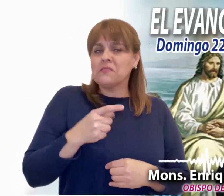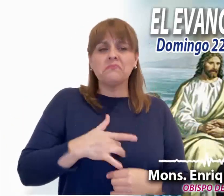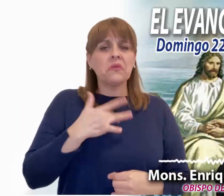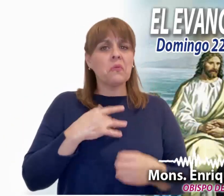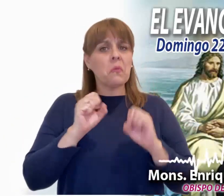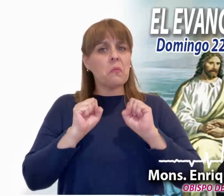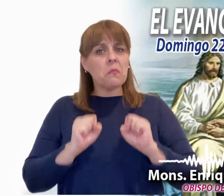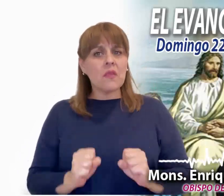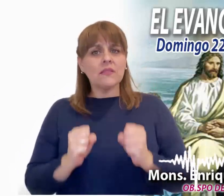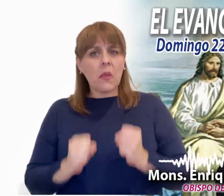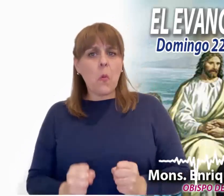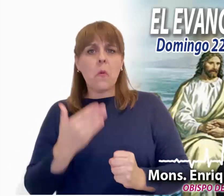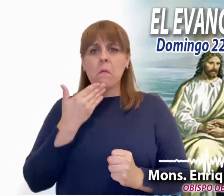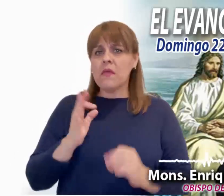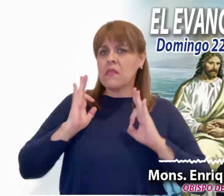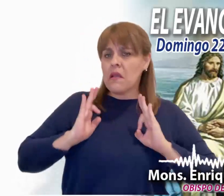un modo seguro.